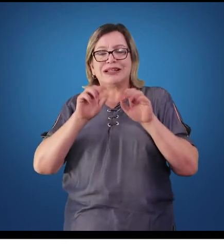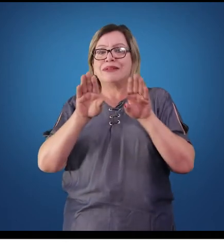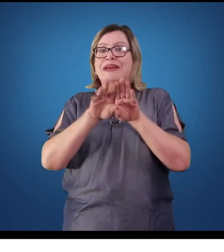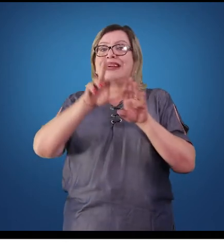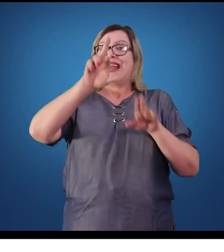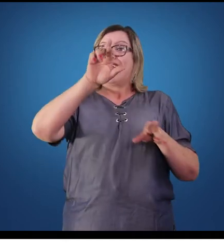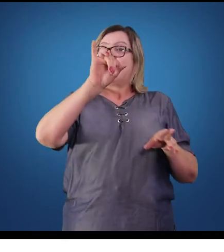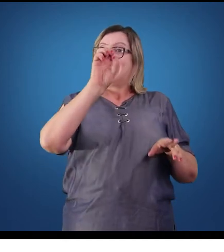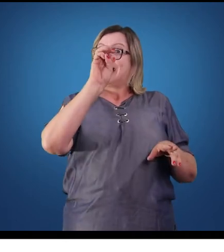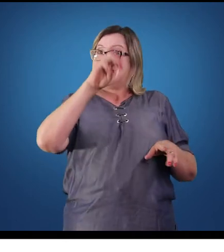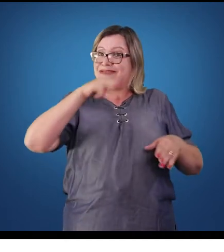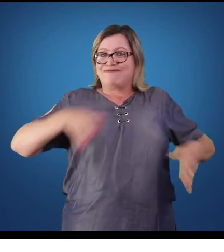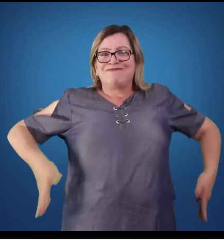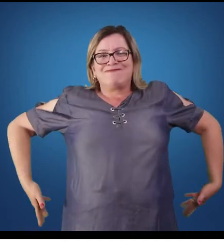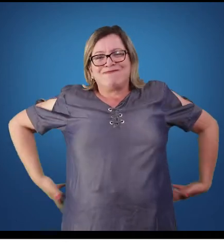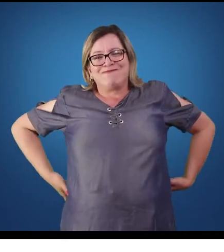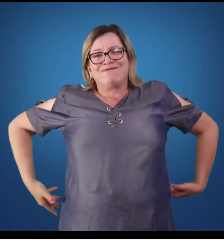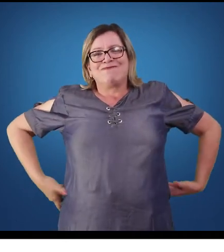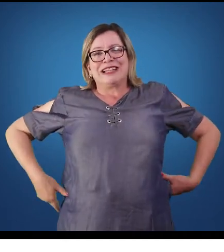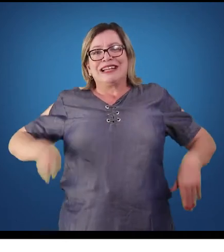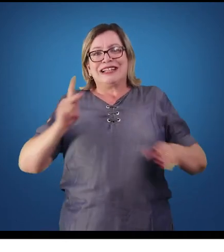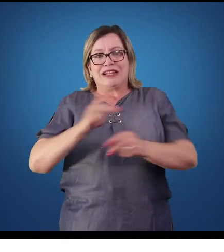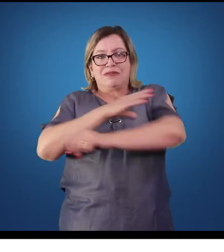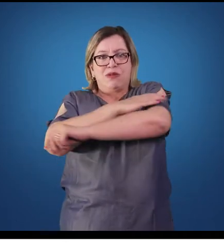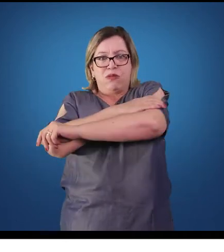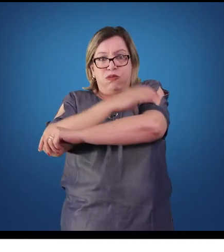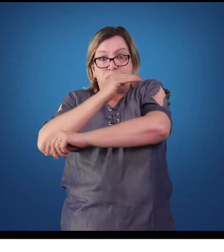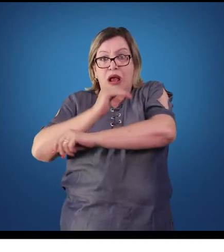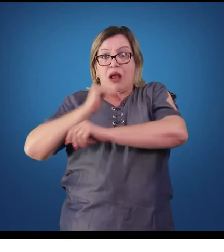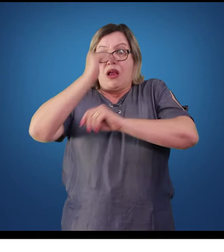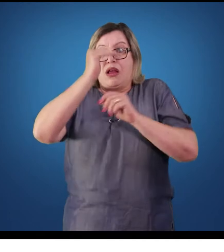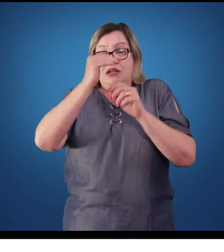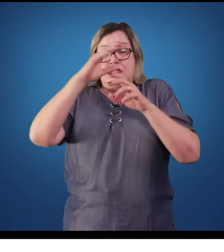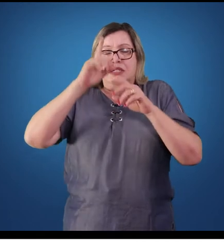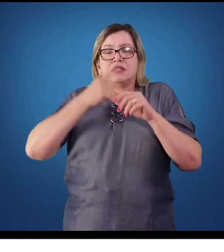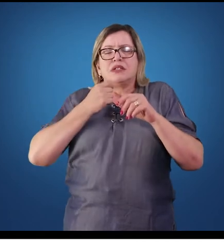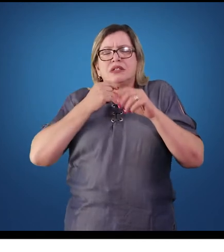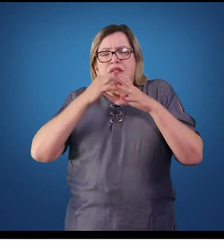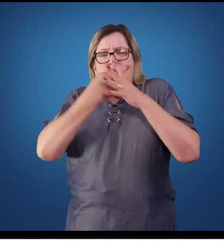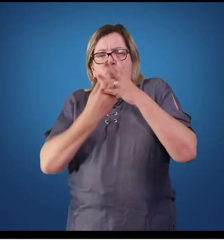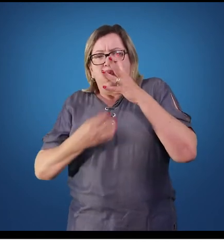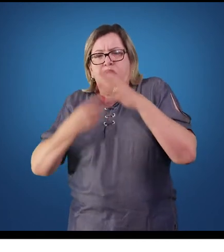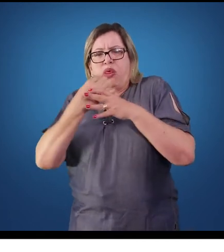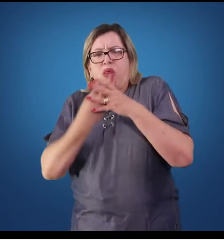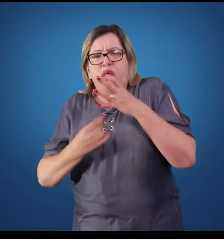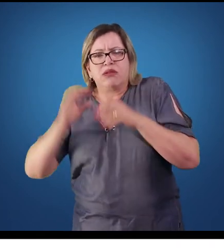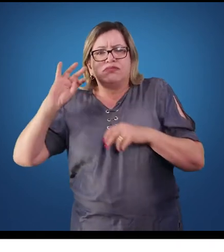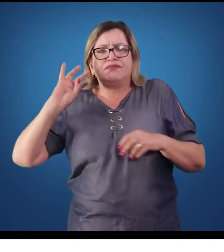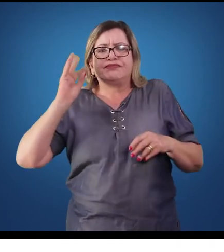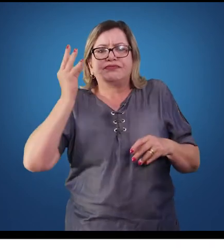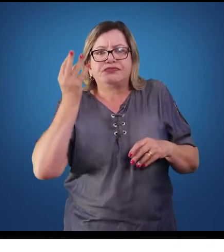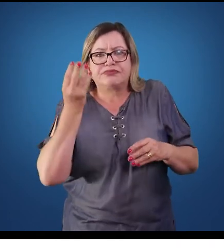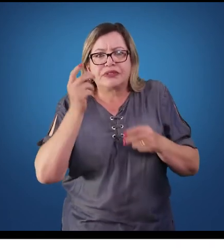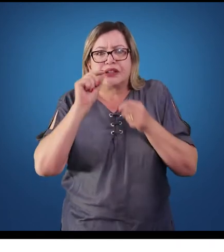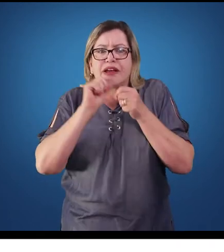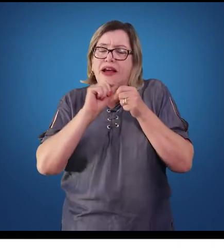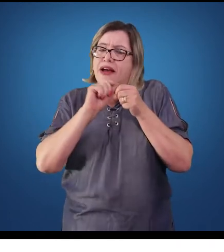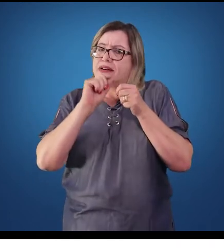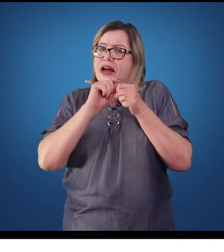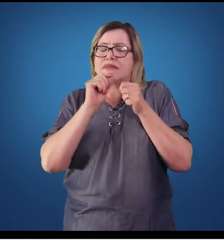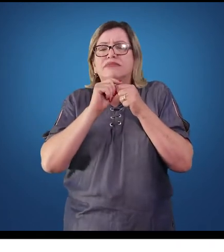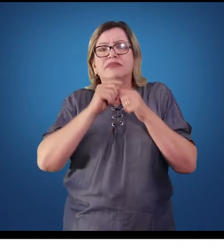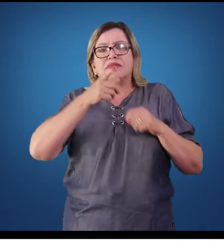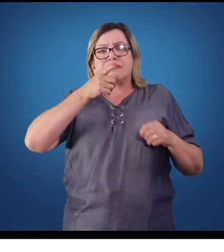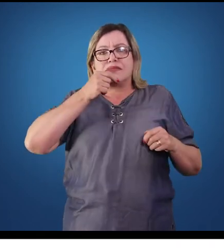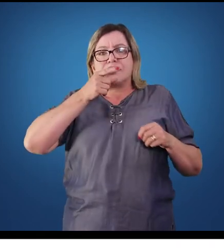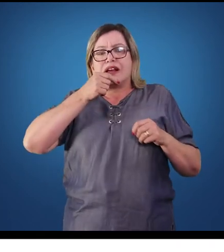Os rins, então, com o aumento da pressão, aumentam a filtragem na região dos néfrons, fazendo com que a